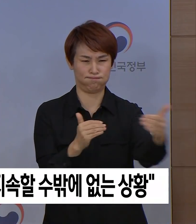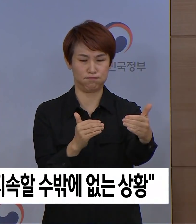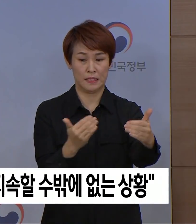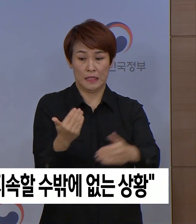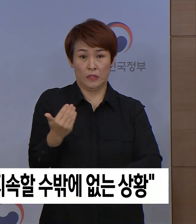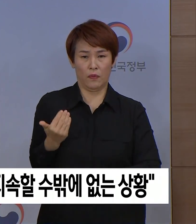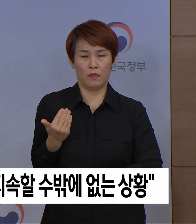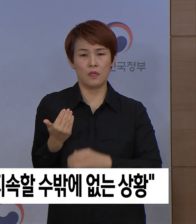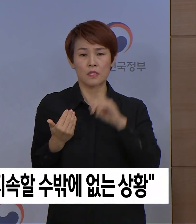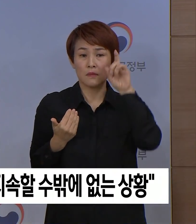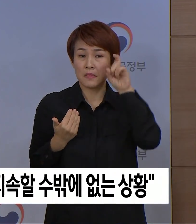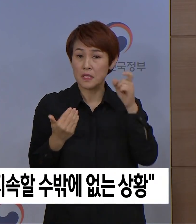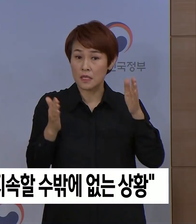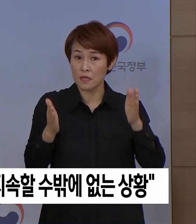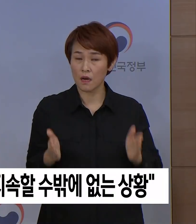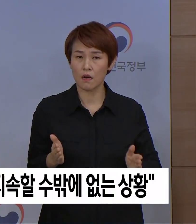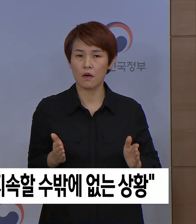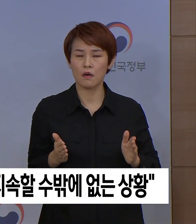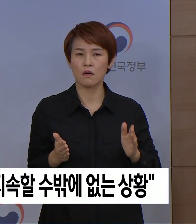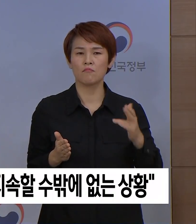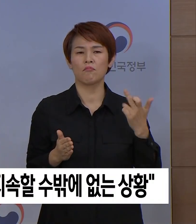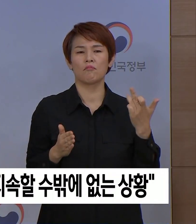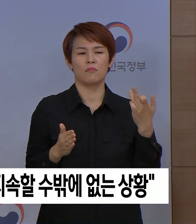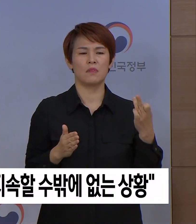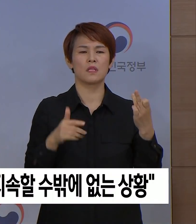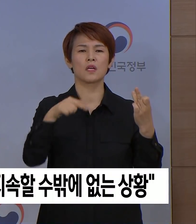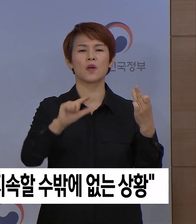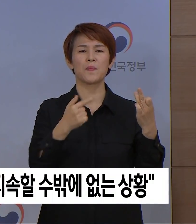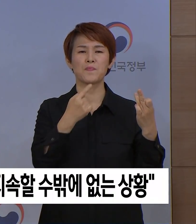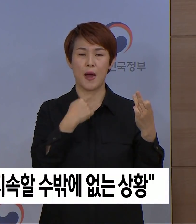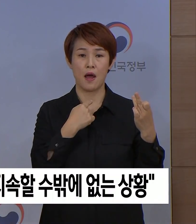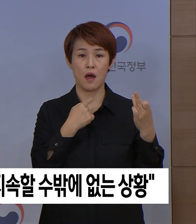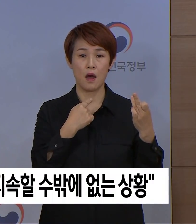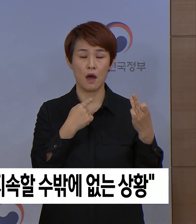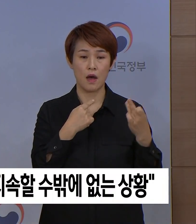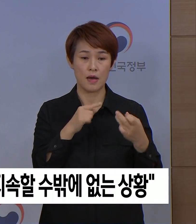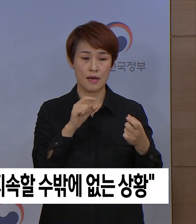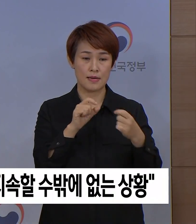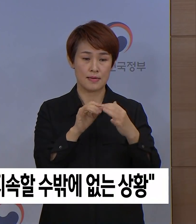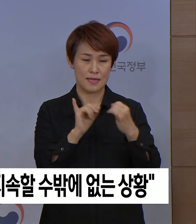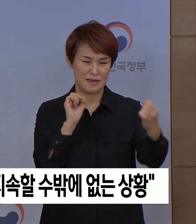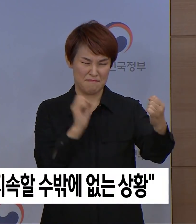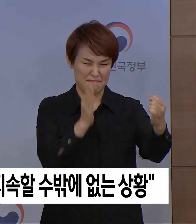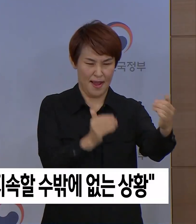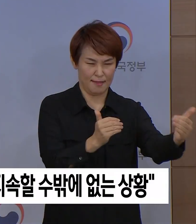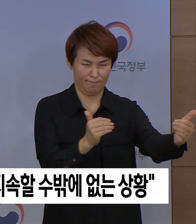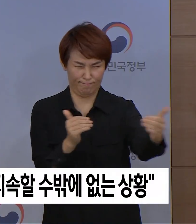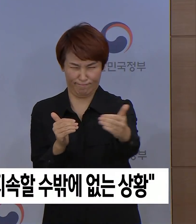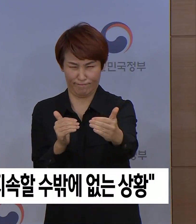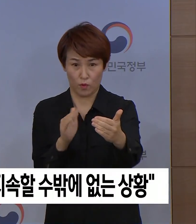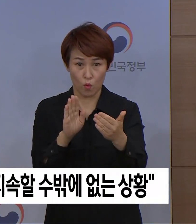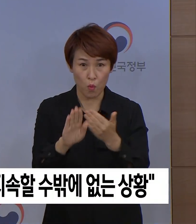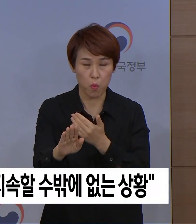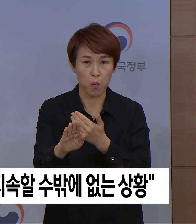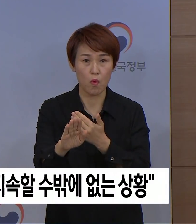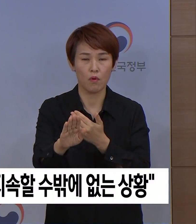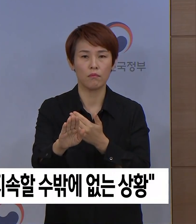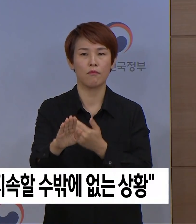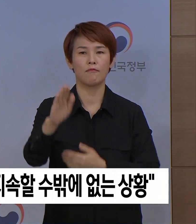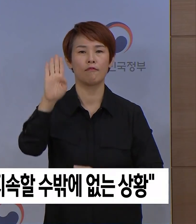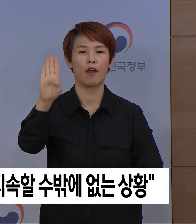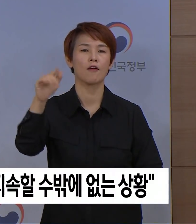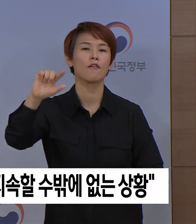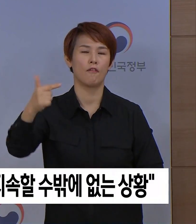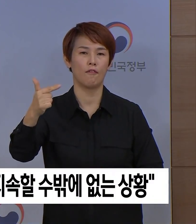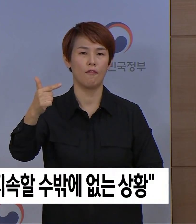11일간에 13건이 발생하였으나 시행 후 11일간에는 4건에 거쳐 약